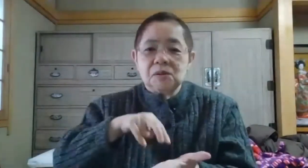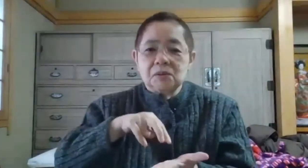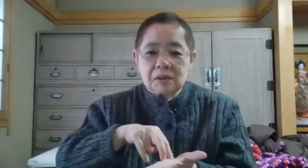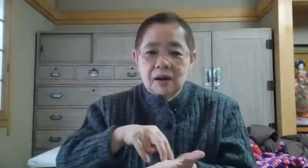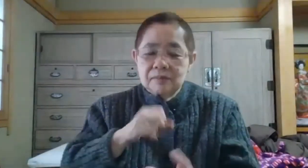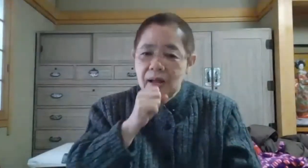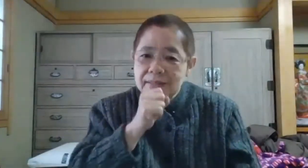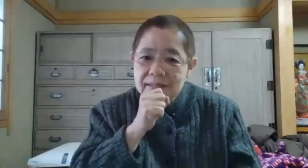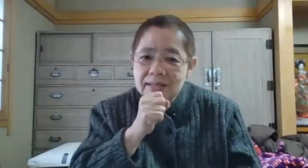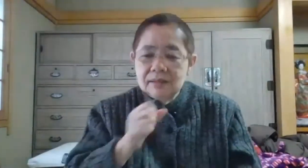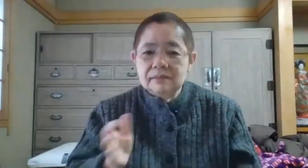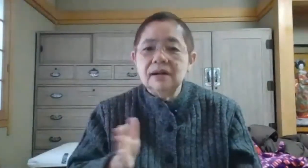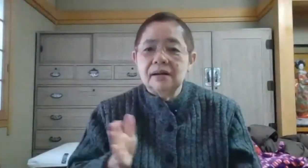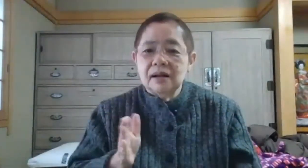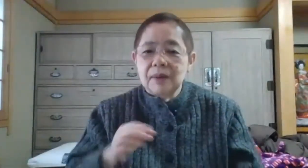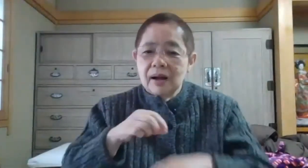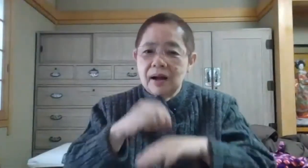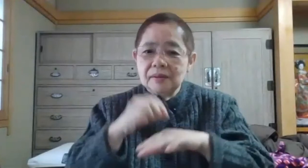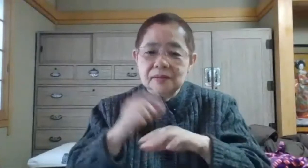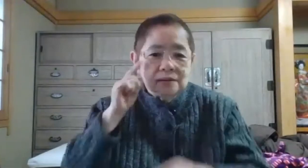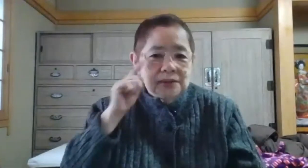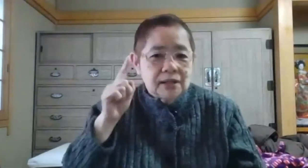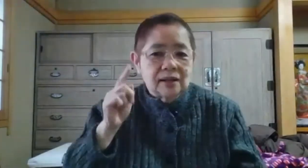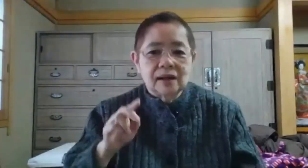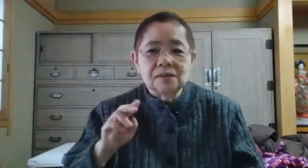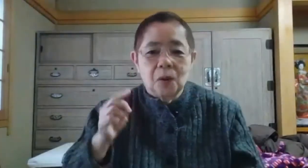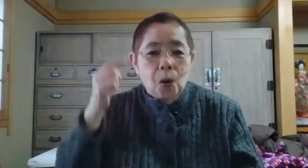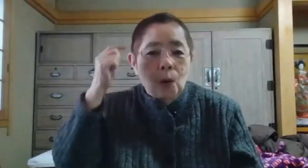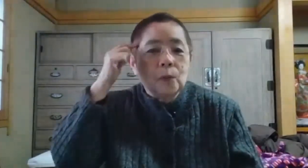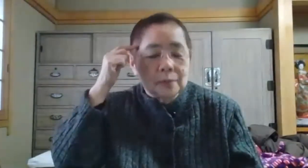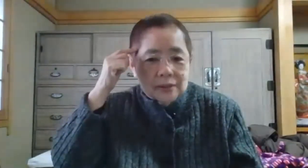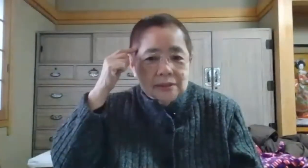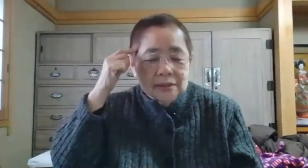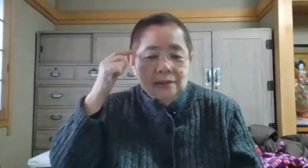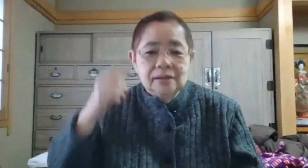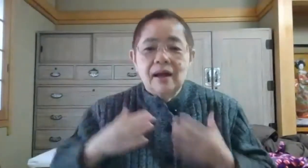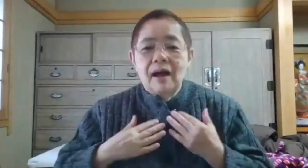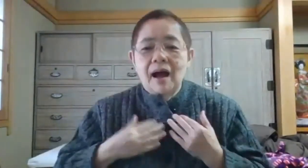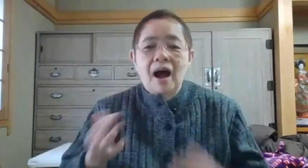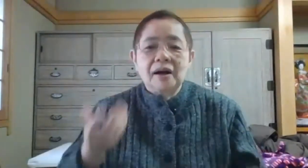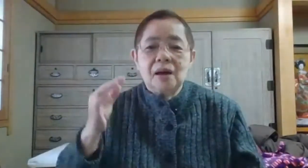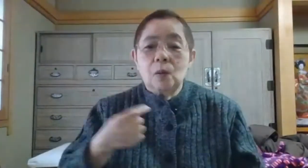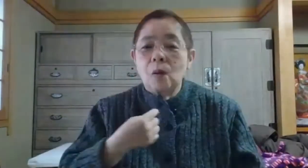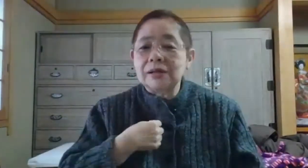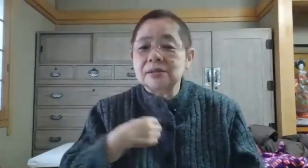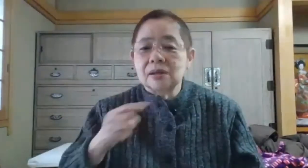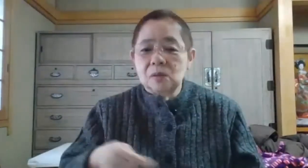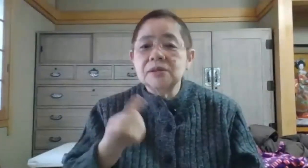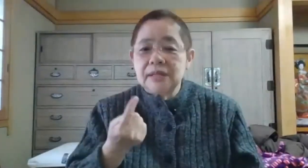とっては咳ぐらいならば軽く見てたんだと思います肺炎を私が起こして